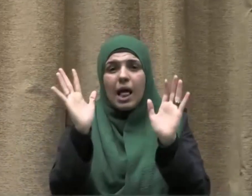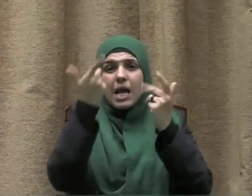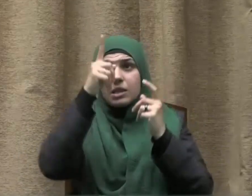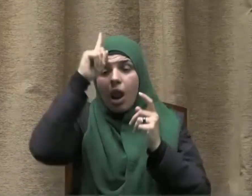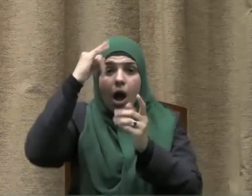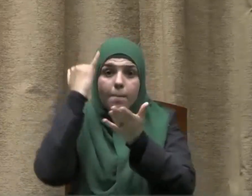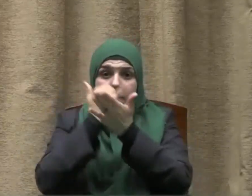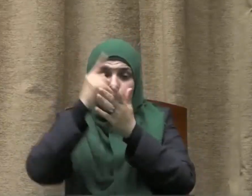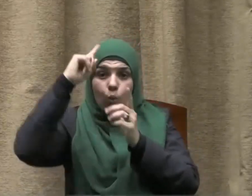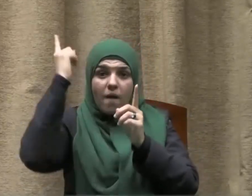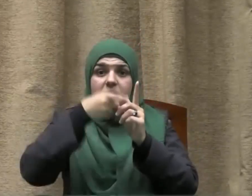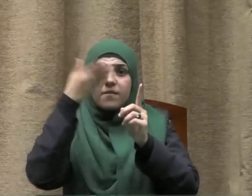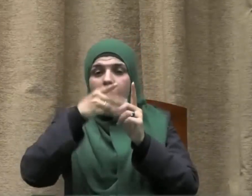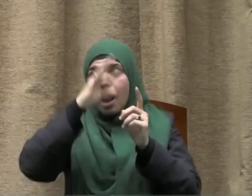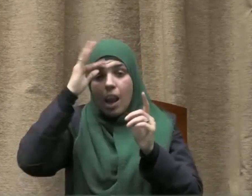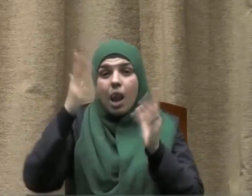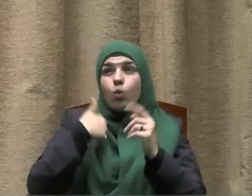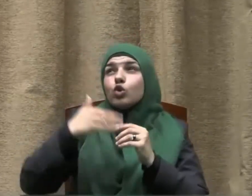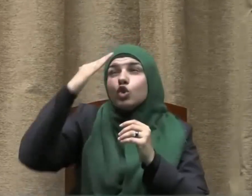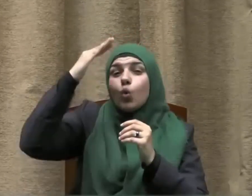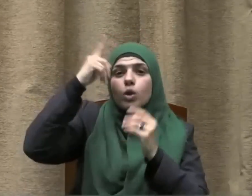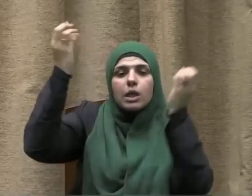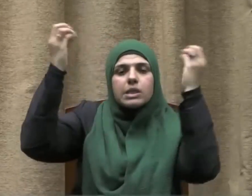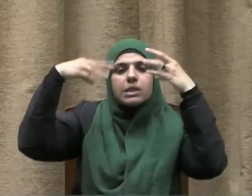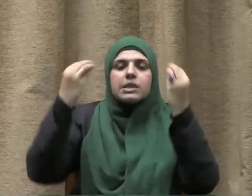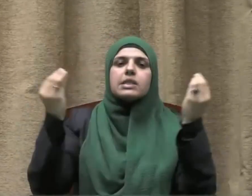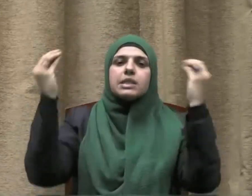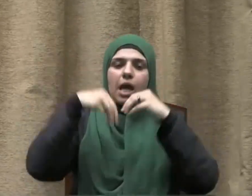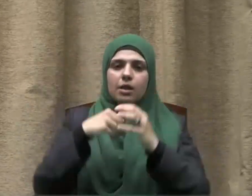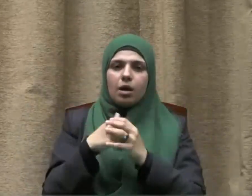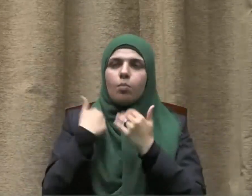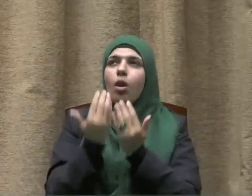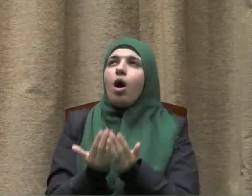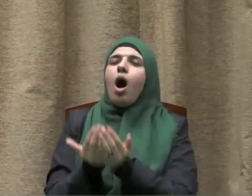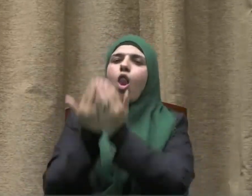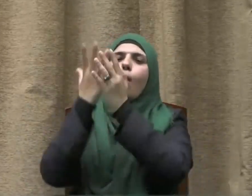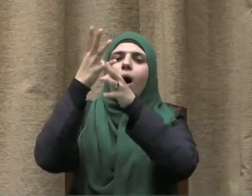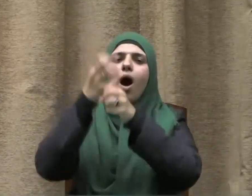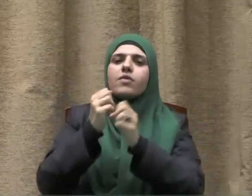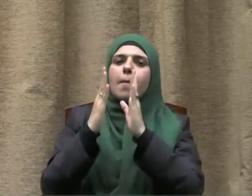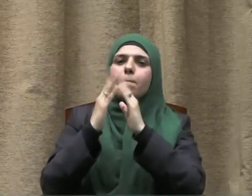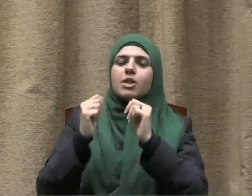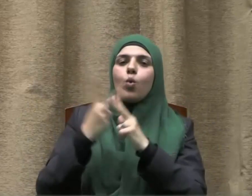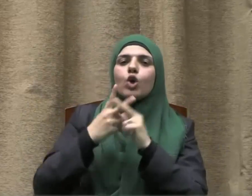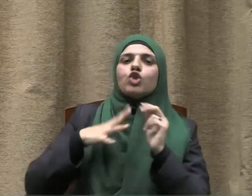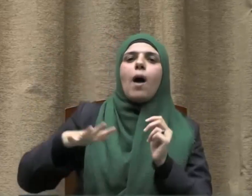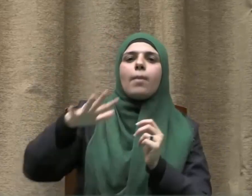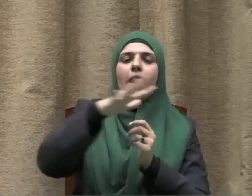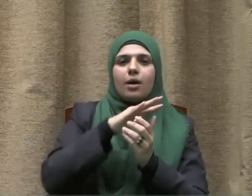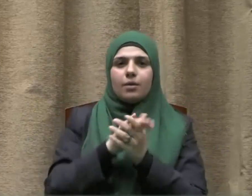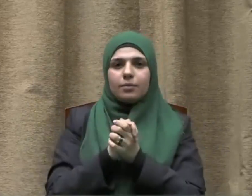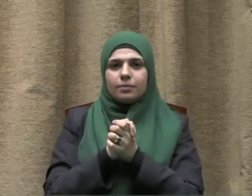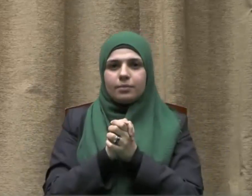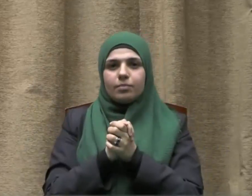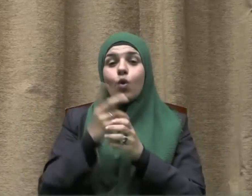تَأَذَّنَ رَبُّكُمْ لَإِنْ شَكَرْتُمْ لَأَزِيدَنَّكُمْ اللهم احفظ مصر وشعبها وشبابها